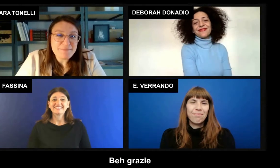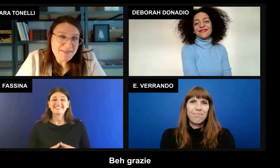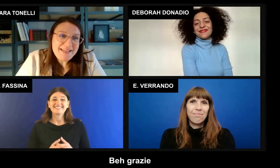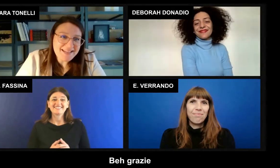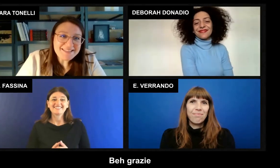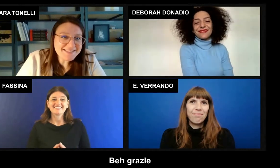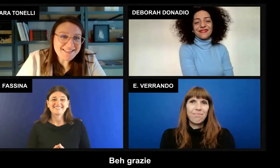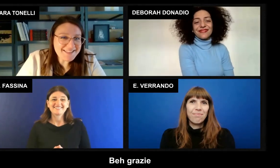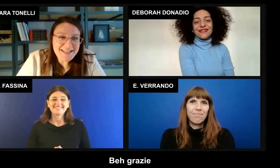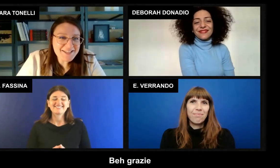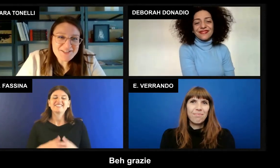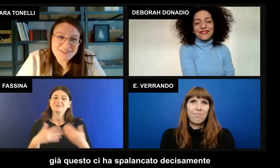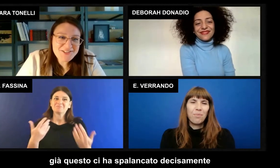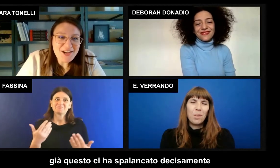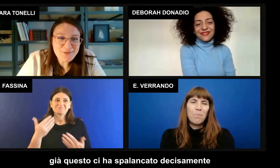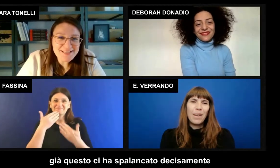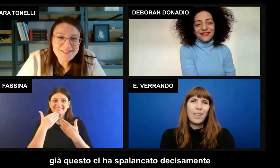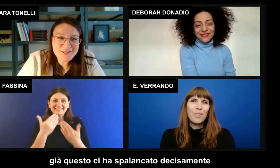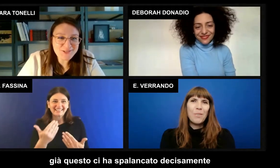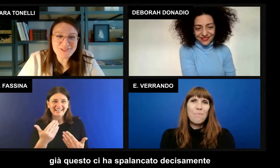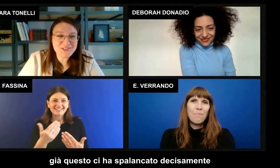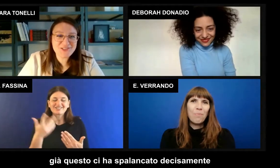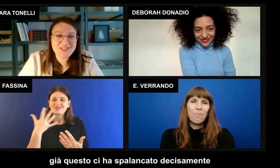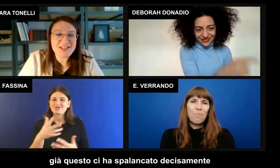Grazie a